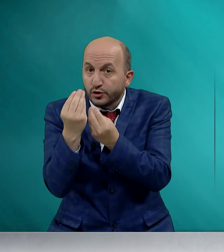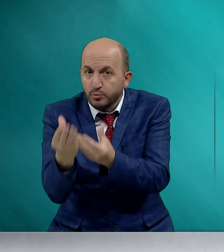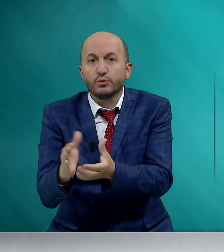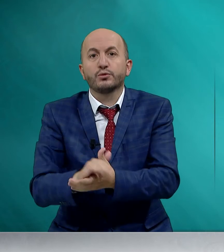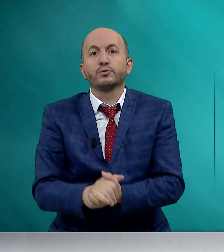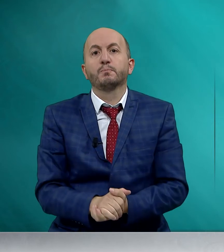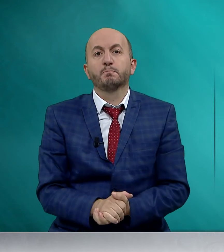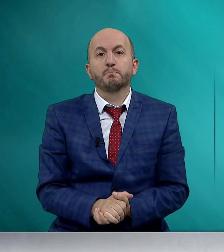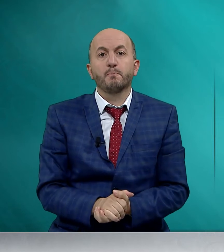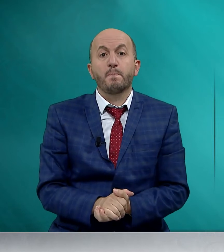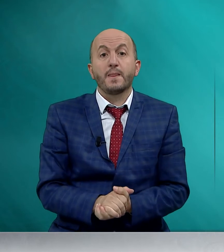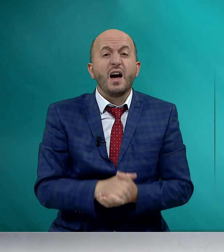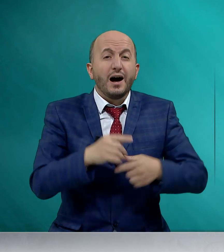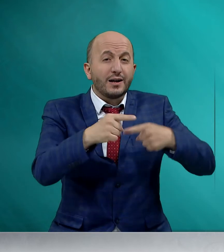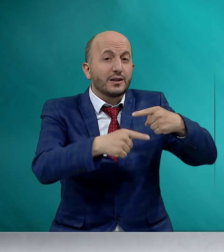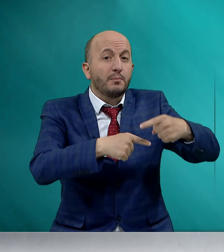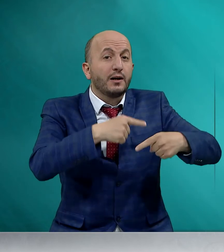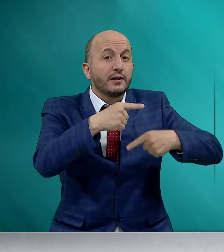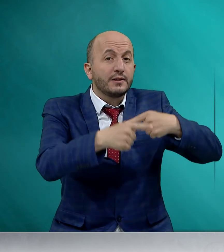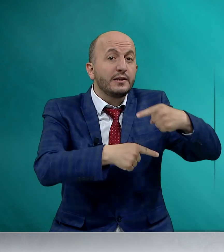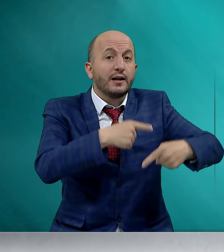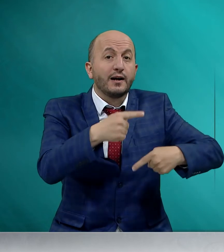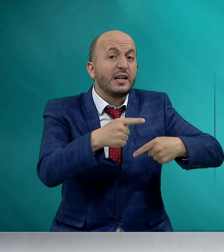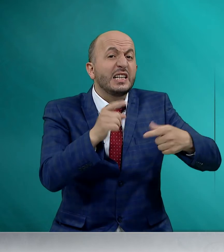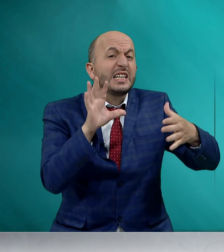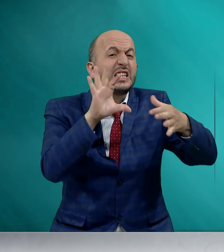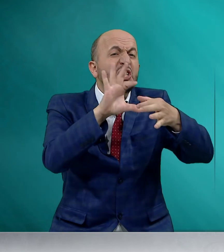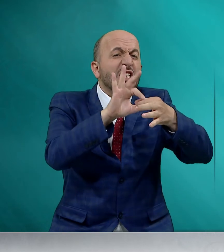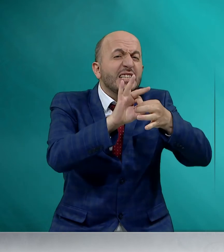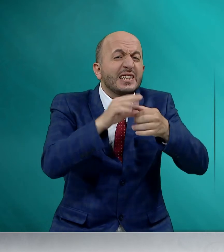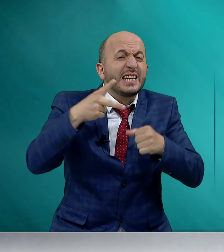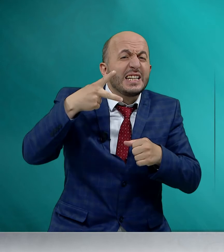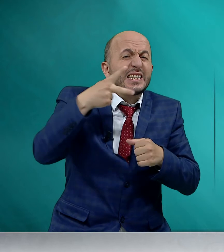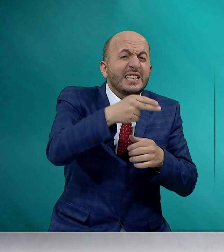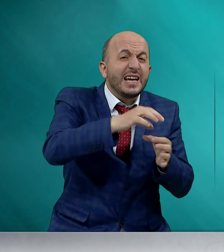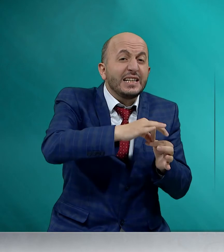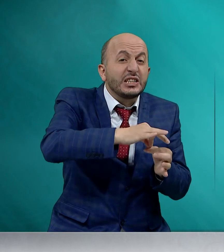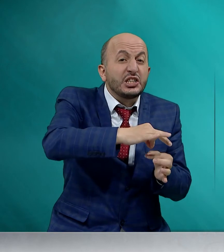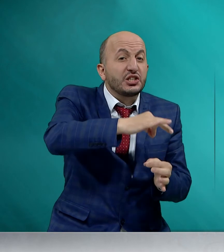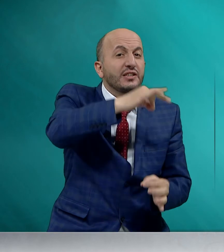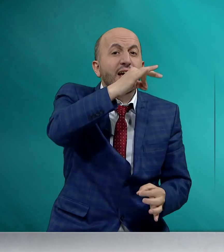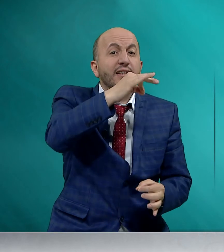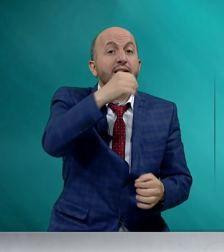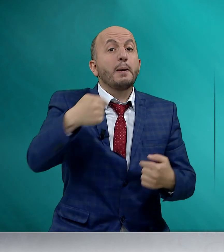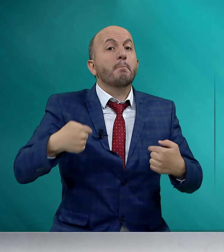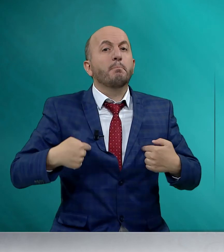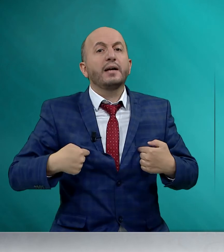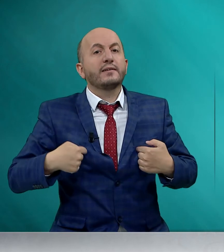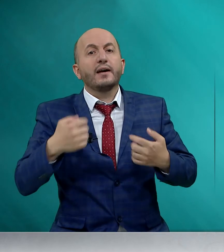bulunurum. Akrabalarıyla ilişkisini kesen kişiden ben de